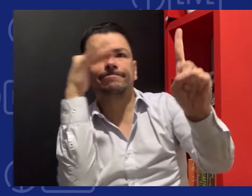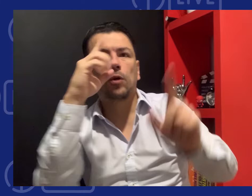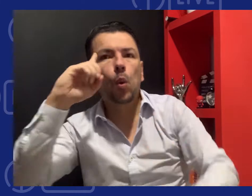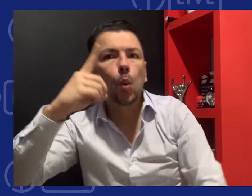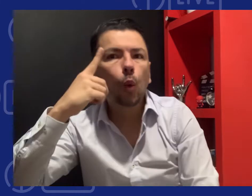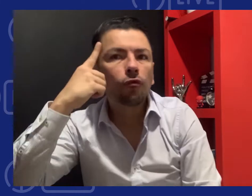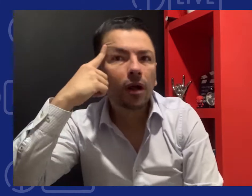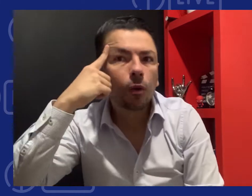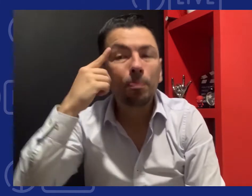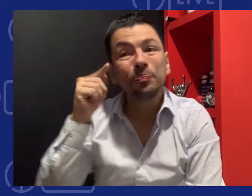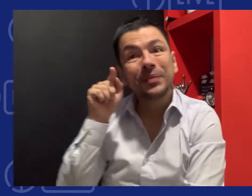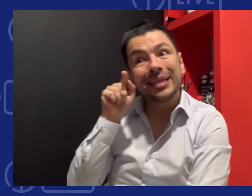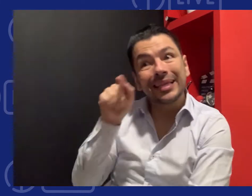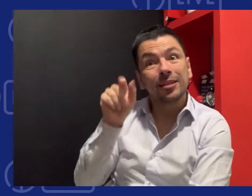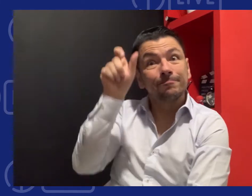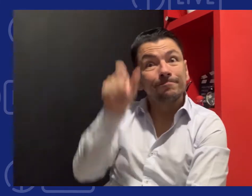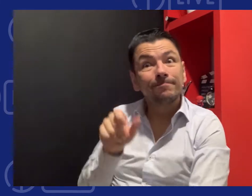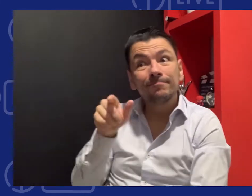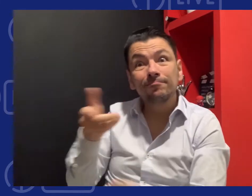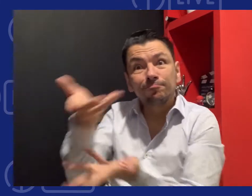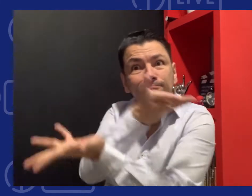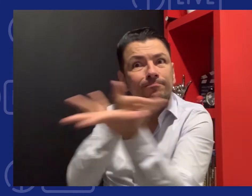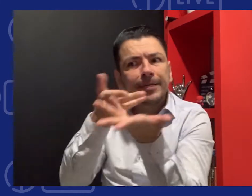se genere promoción de estos temas ante el gobierno.